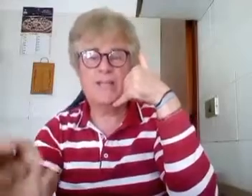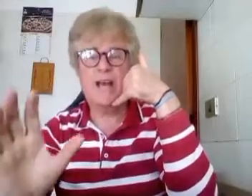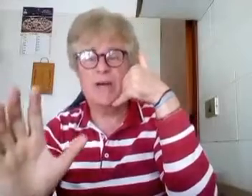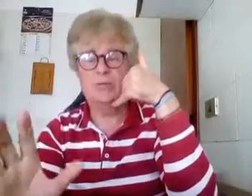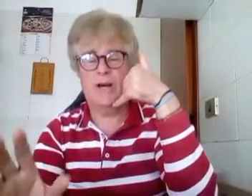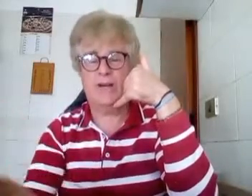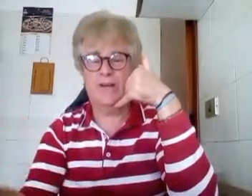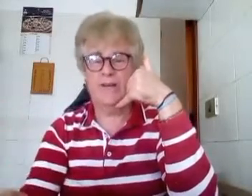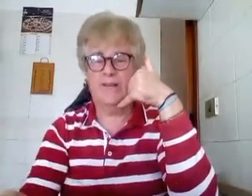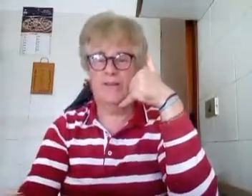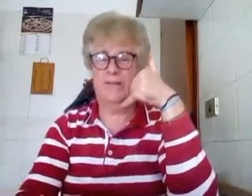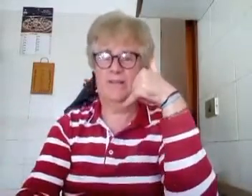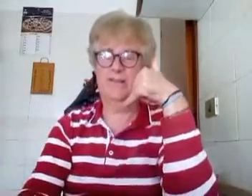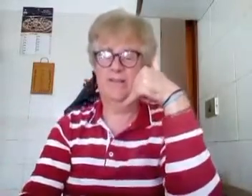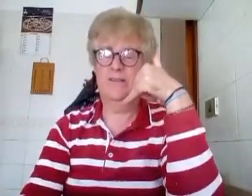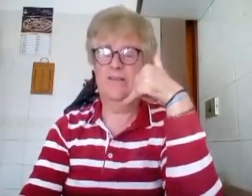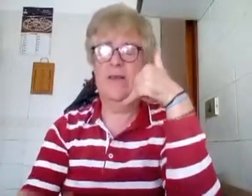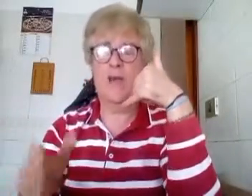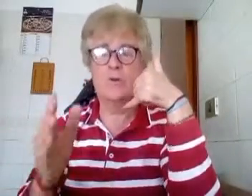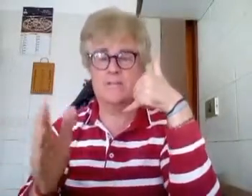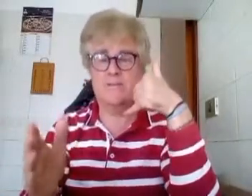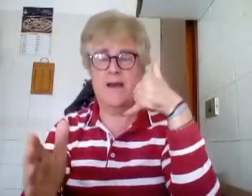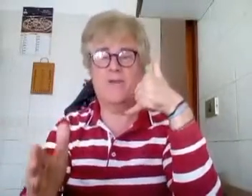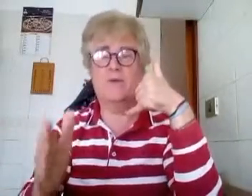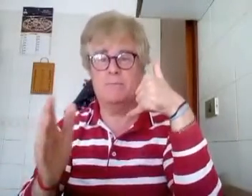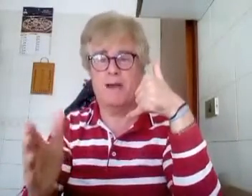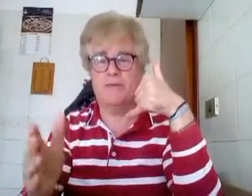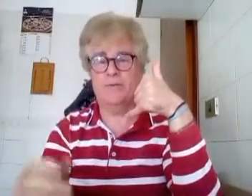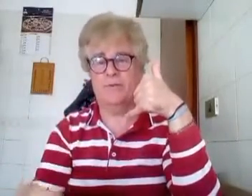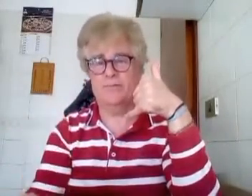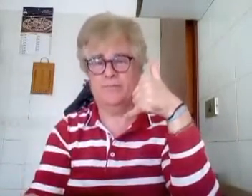dovete aiutare. È una settimana arrivata a bagno.